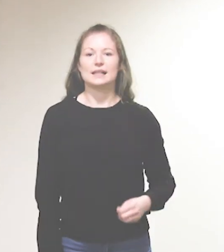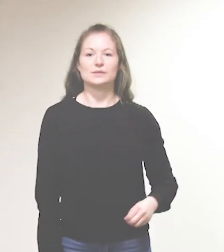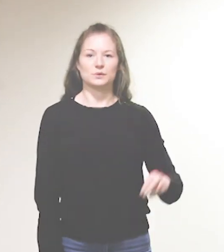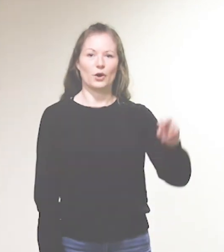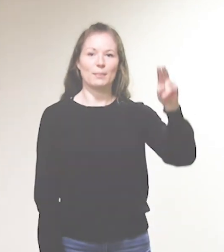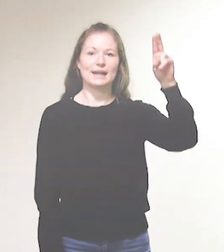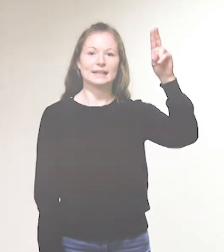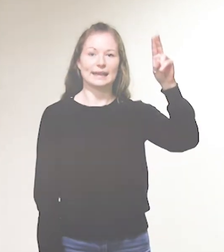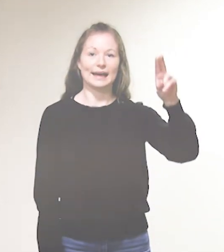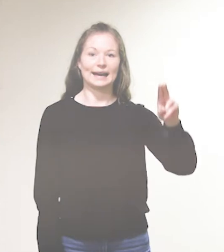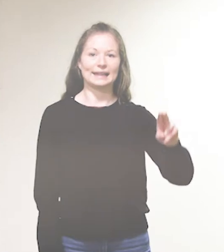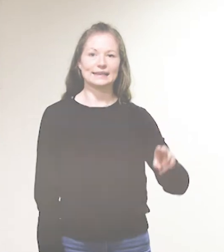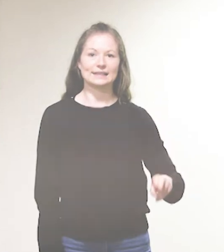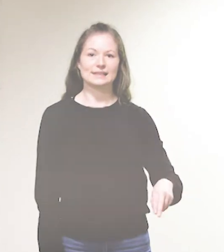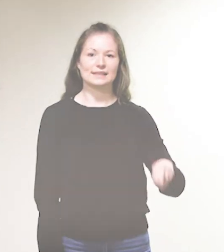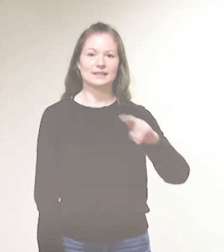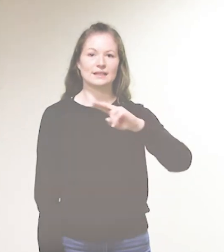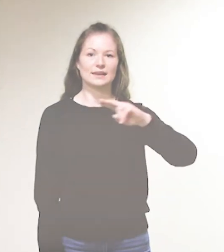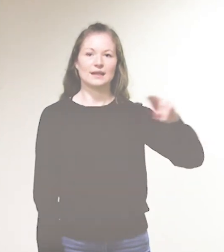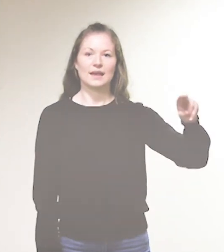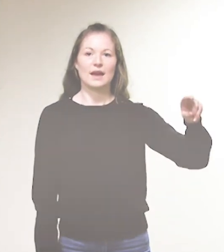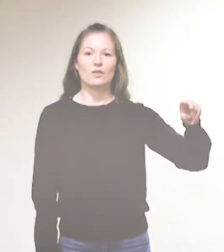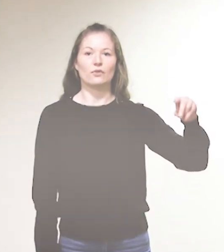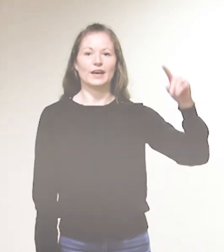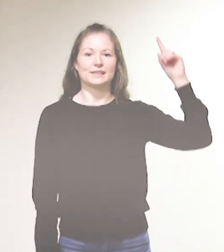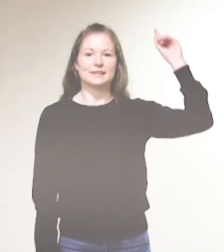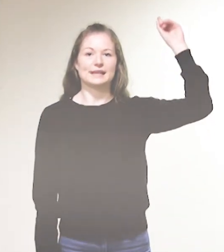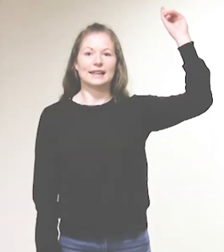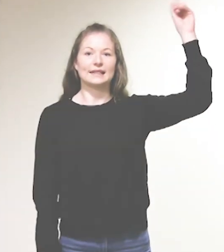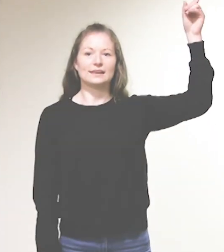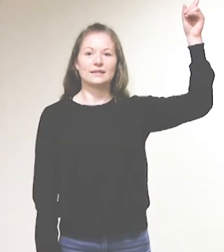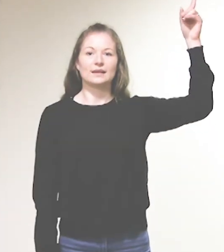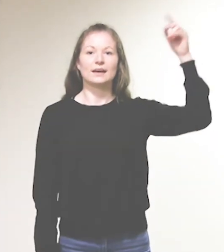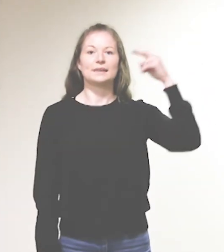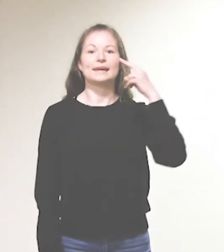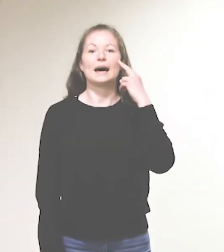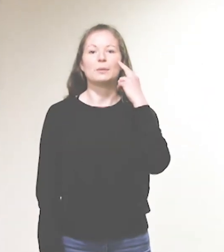Also nochmal, geheiligt werde dein Name.